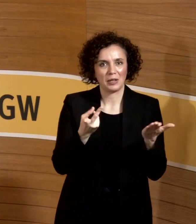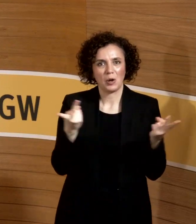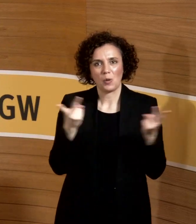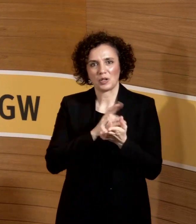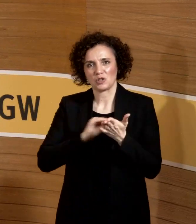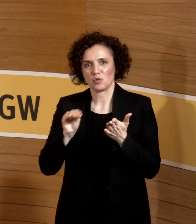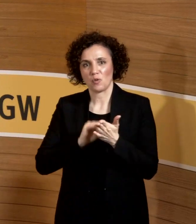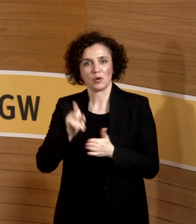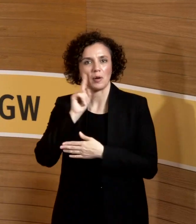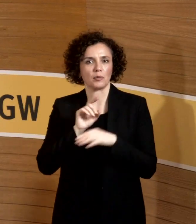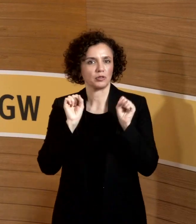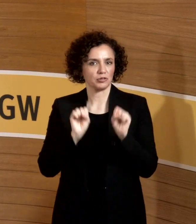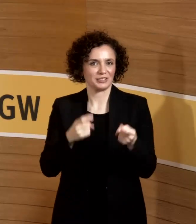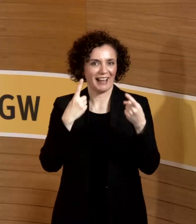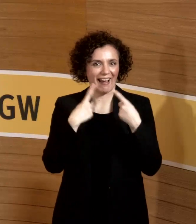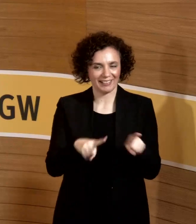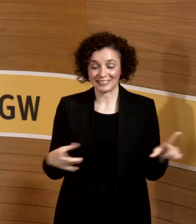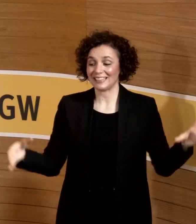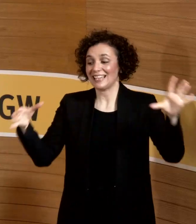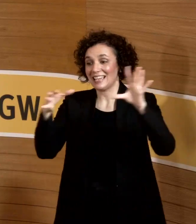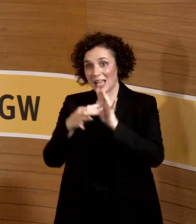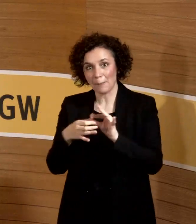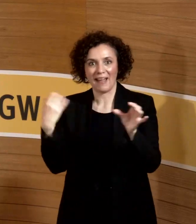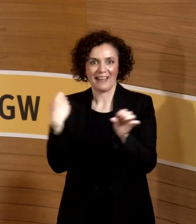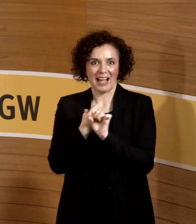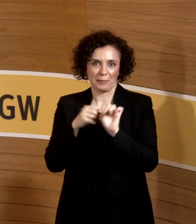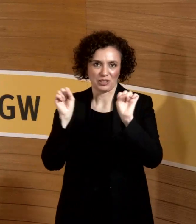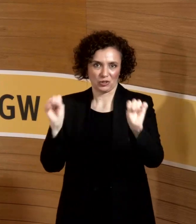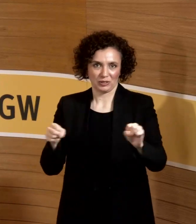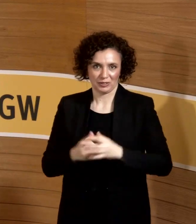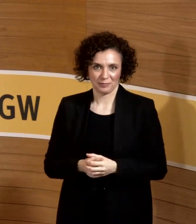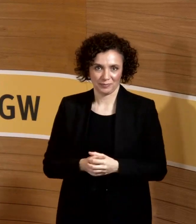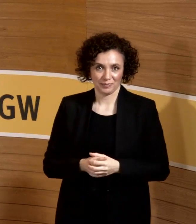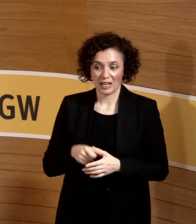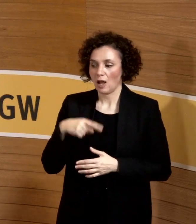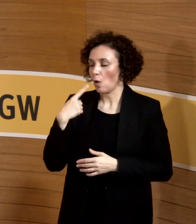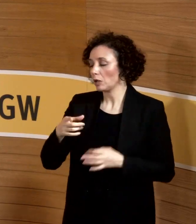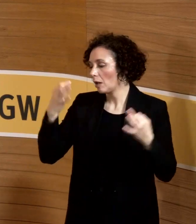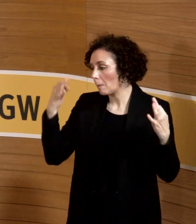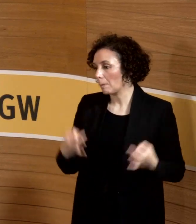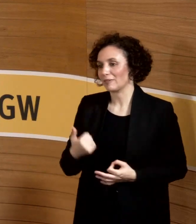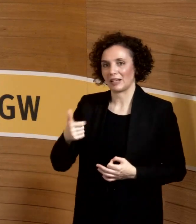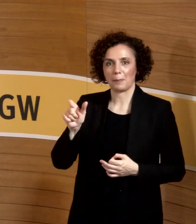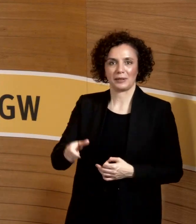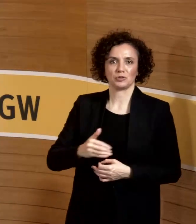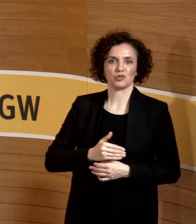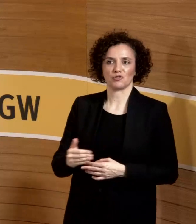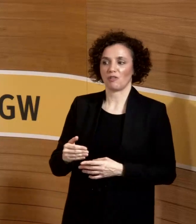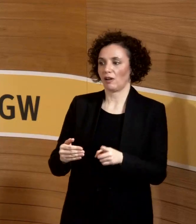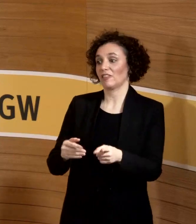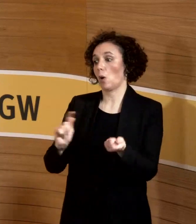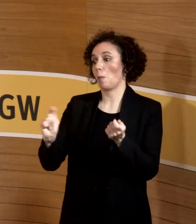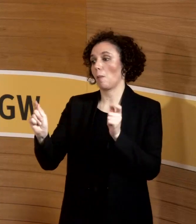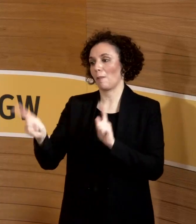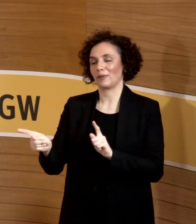wird über den Mutterschutz der Arbeitsschutz hineingebracht. Und dann bloß wegen dieser Schwangeren müssen wir das jetzt alles machen. Deswegen ist mein Credo